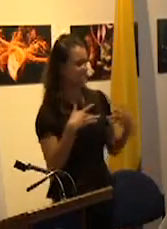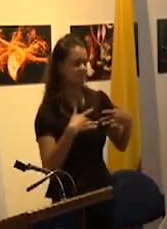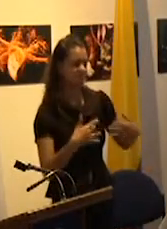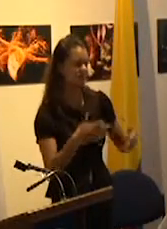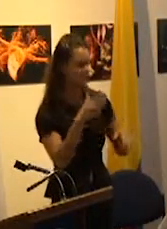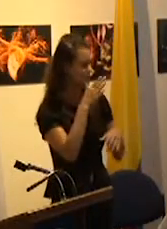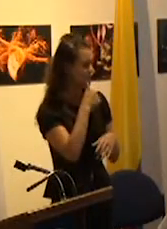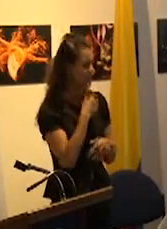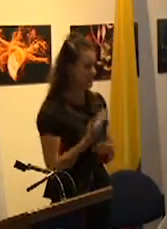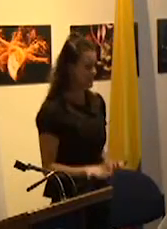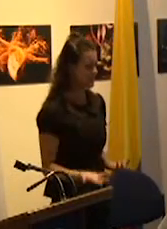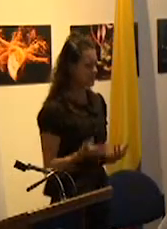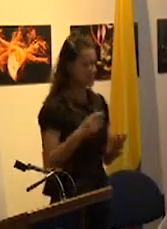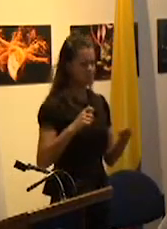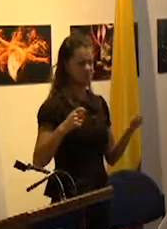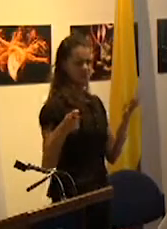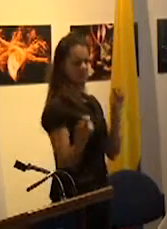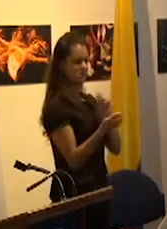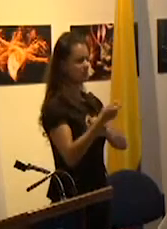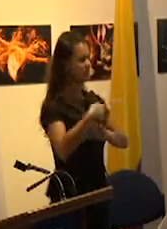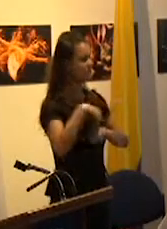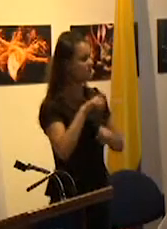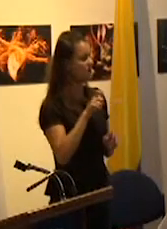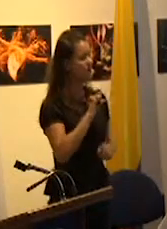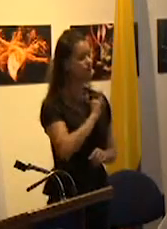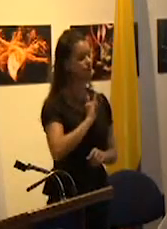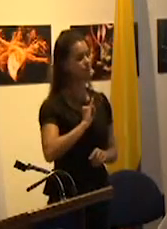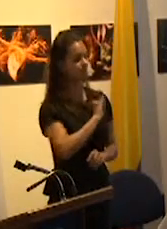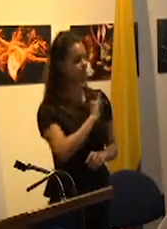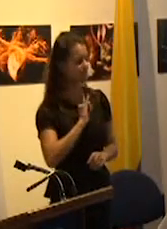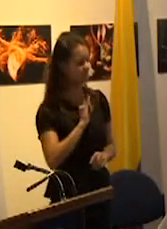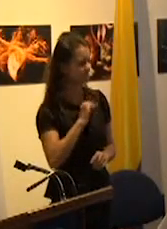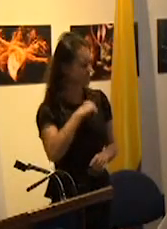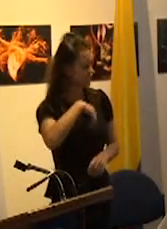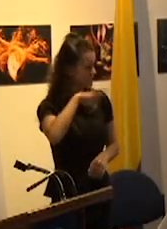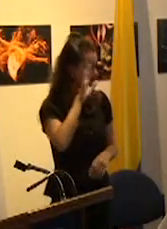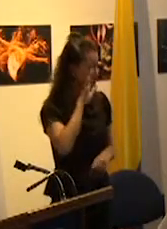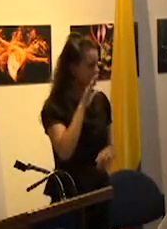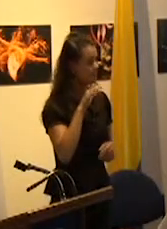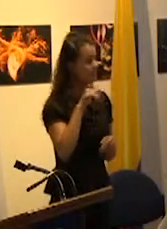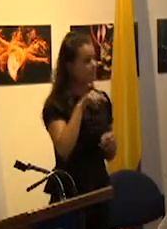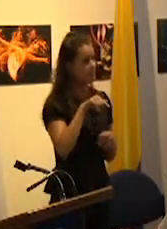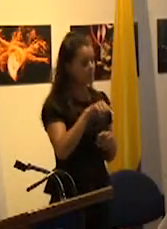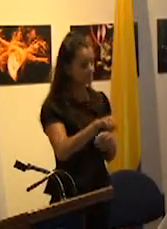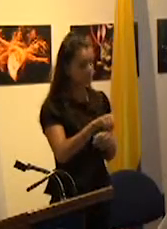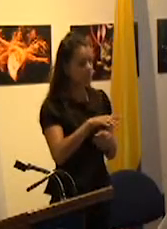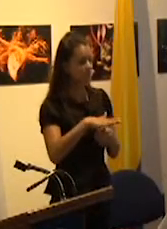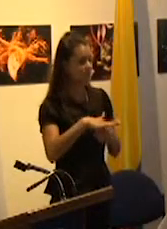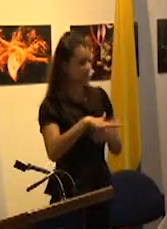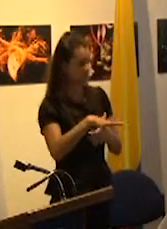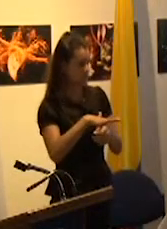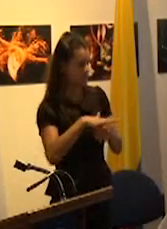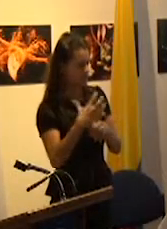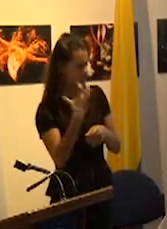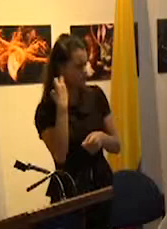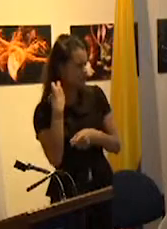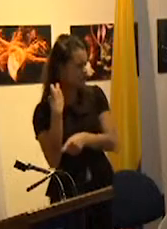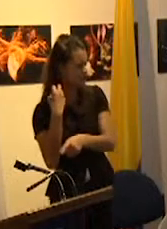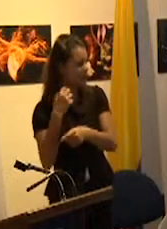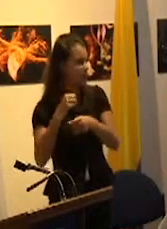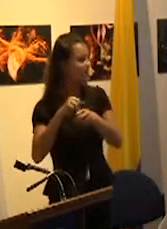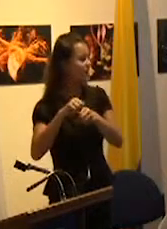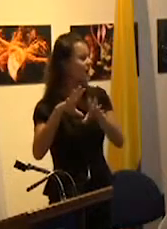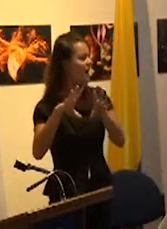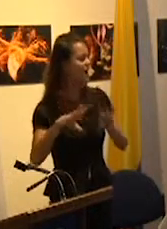metamorfosis del individualismo entre cuestiones las cuestiones históricas el derrumbe del